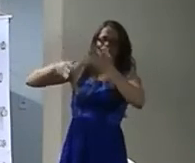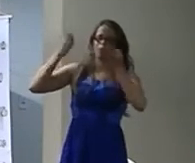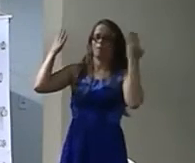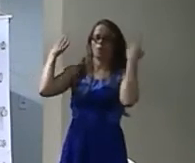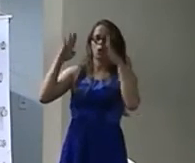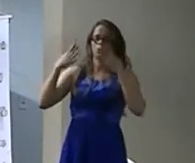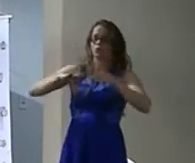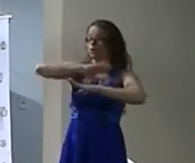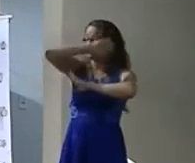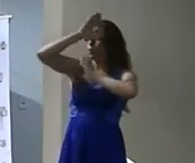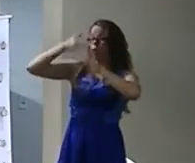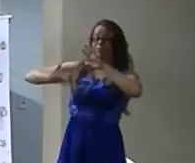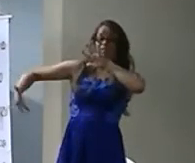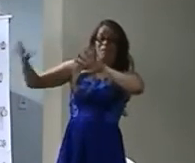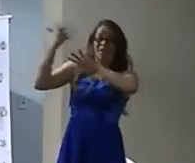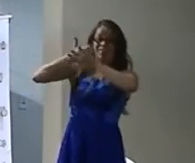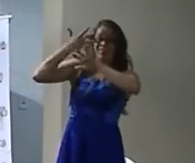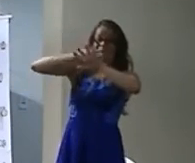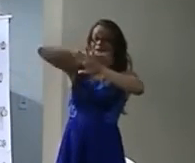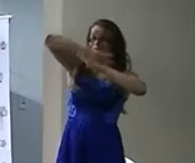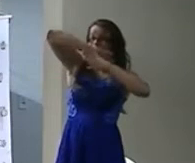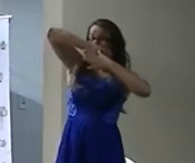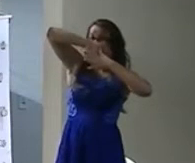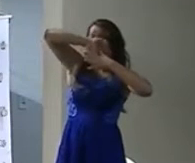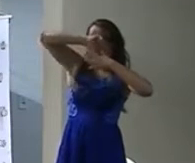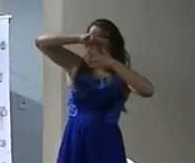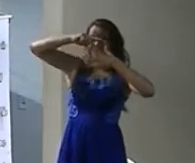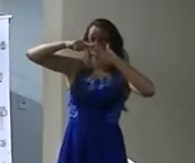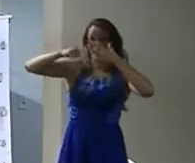5 anos para cada coisa Aí chega para o coitado Aqui